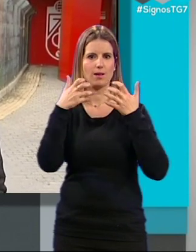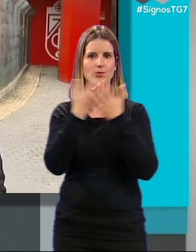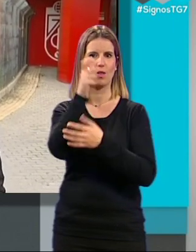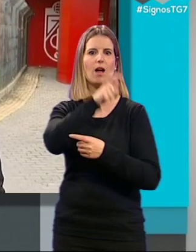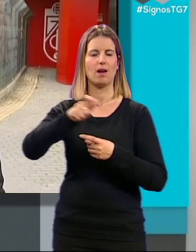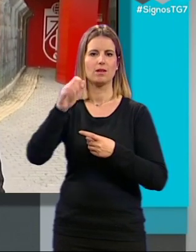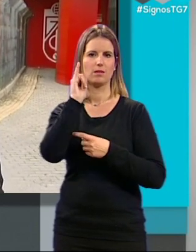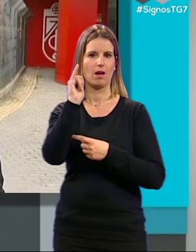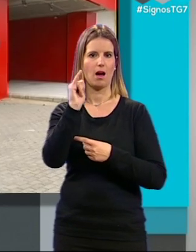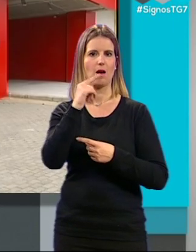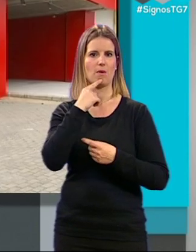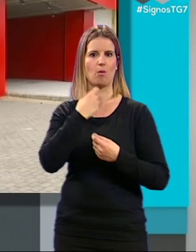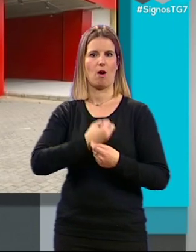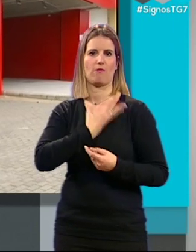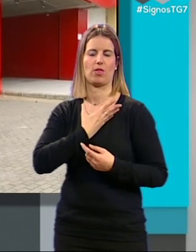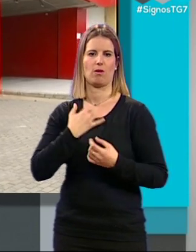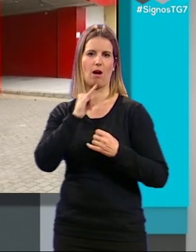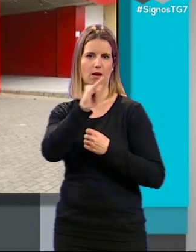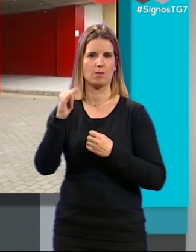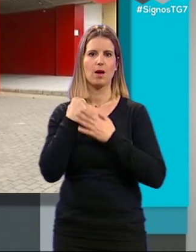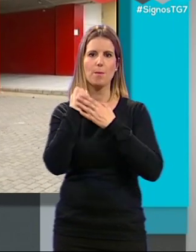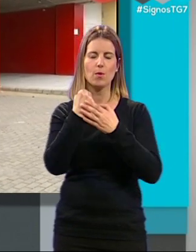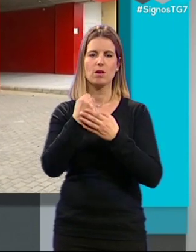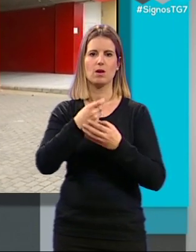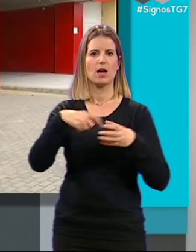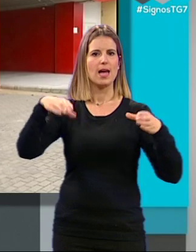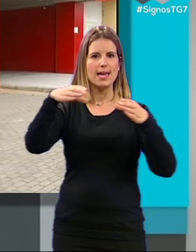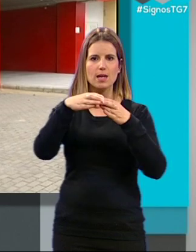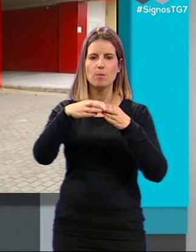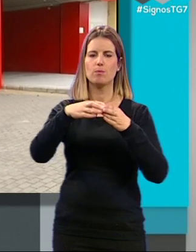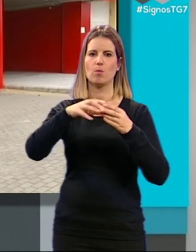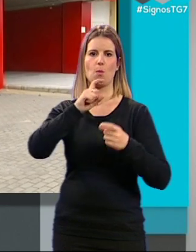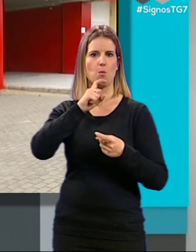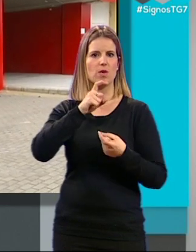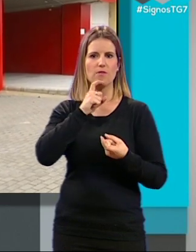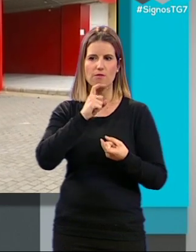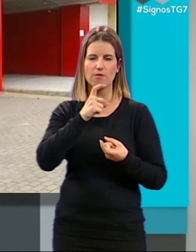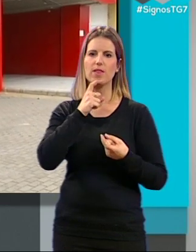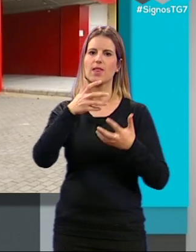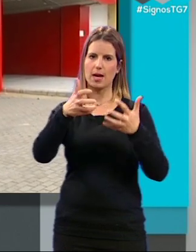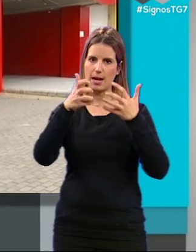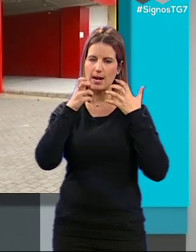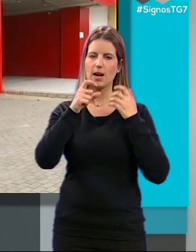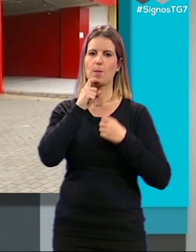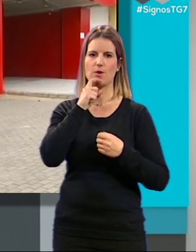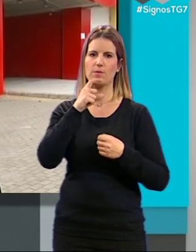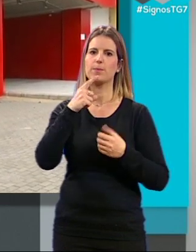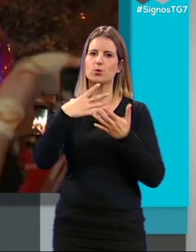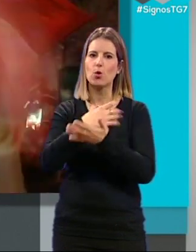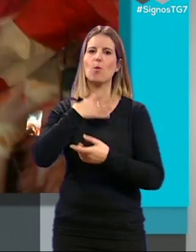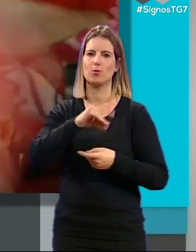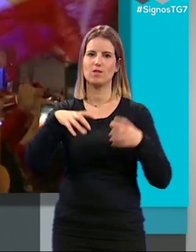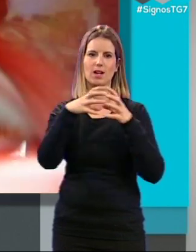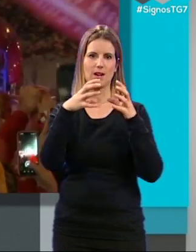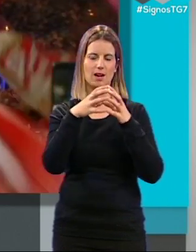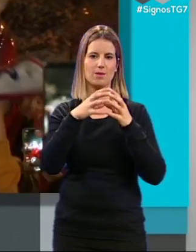gente que tenemos ahí animándonos Es un equipo que es muy difícil ganarle Más está complicado pero todo es posible en Granada